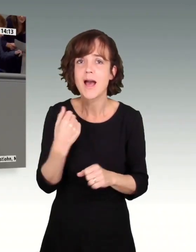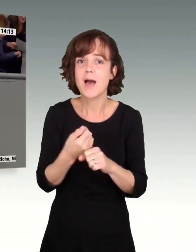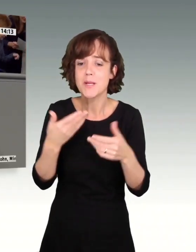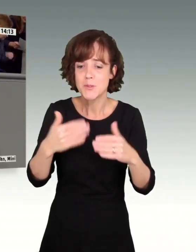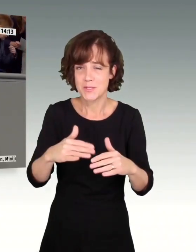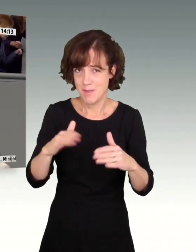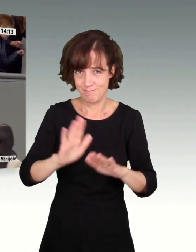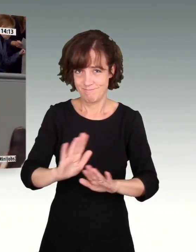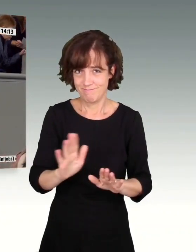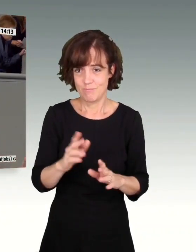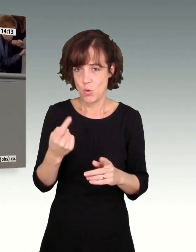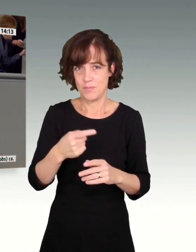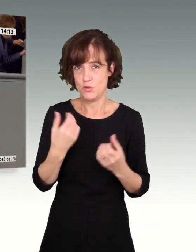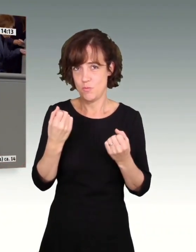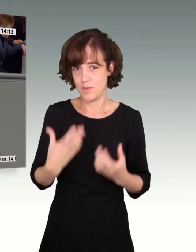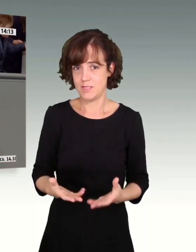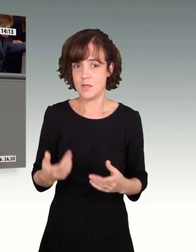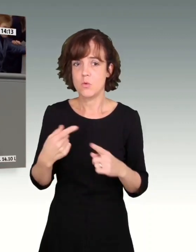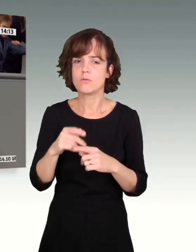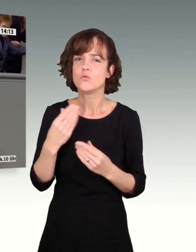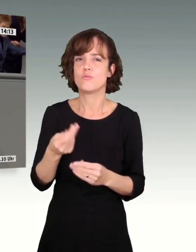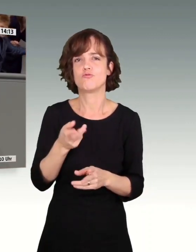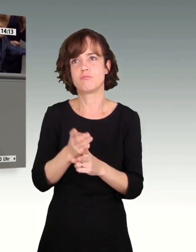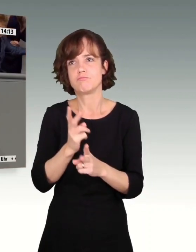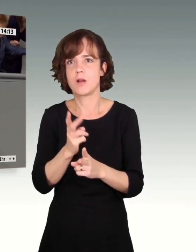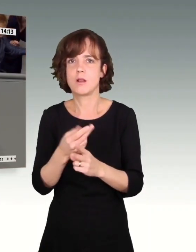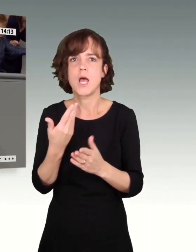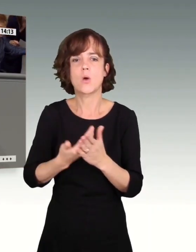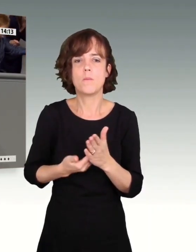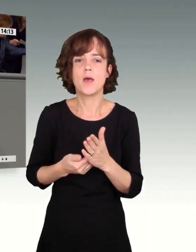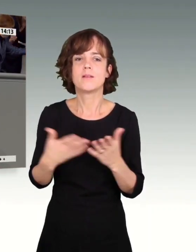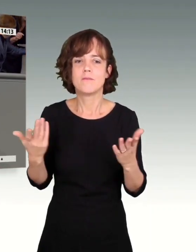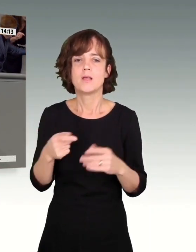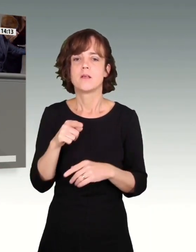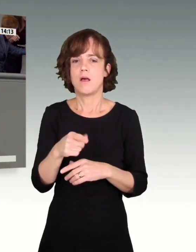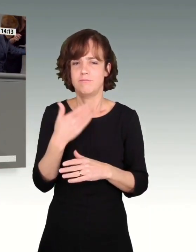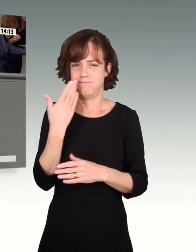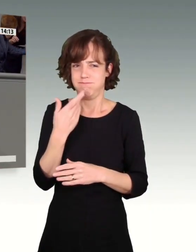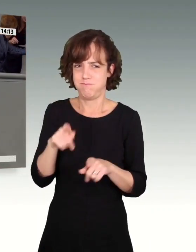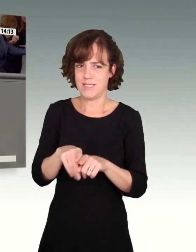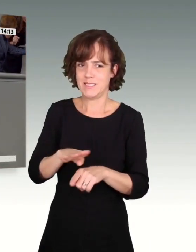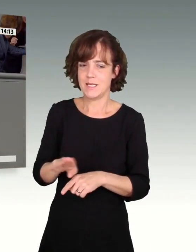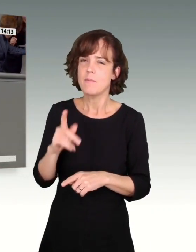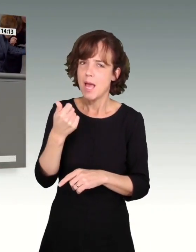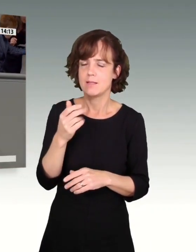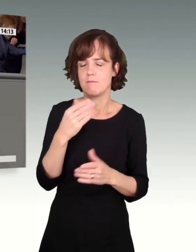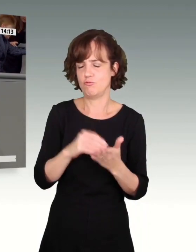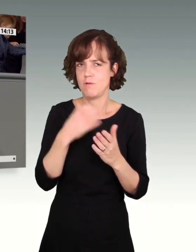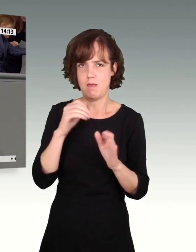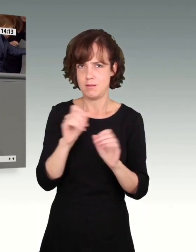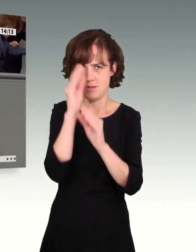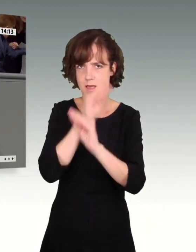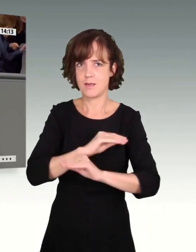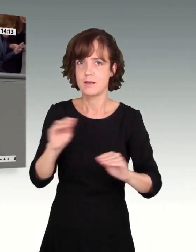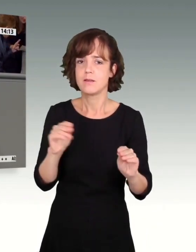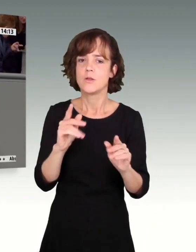gestiegen, und das wird auch nicht so passieren. Und das alte Argument in dem Moment, das alte Argument an der Stelle nicht. Aber eins möchte ich Ihnen doch mal ganz klar hier sagen. Hier